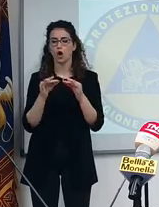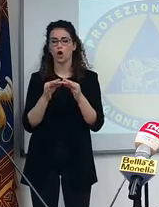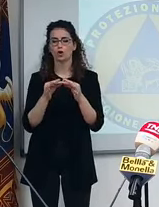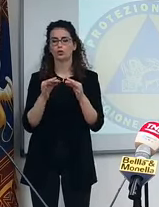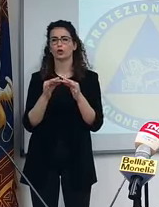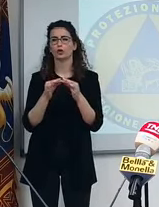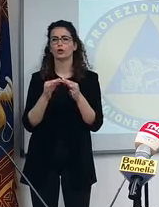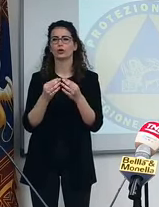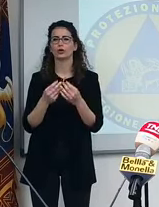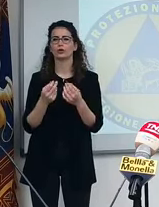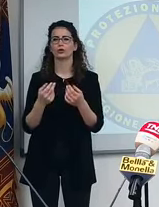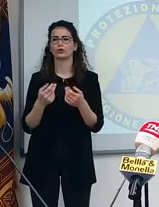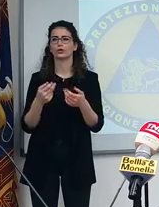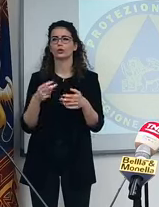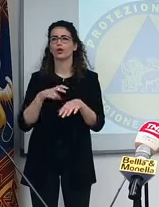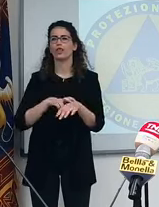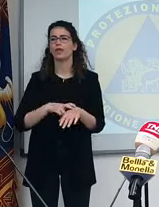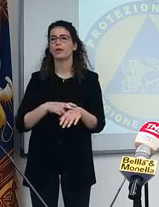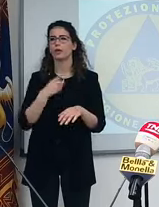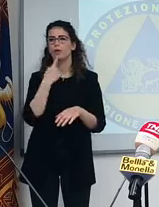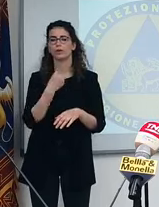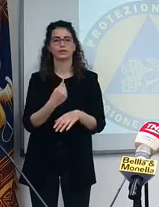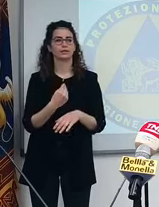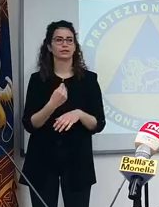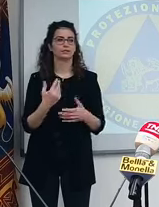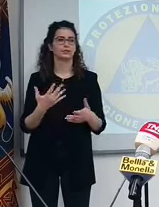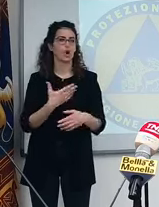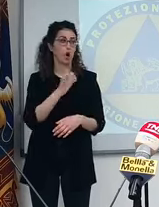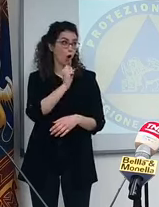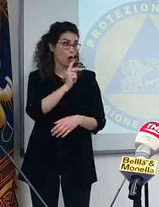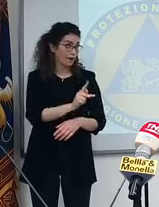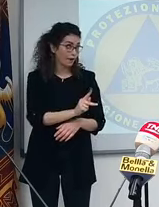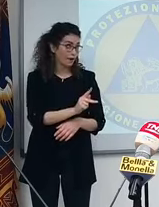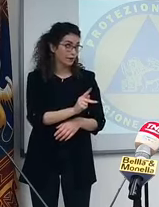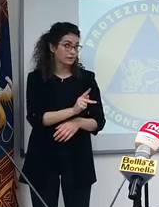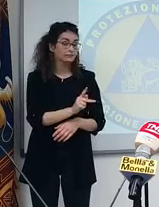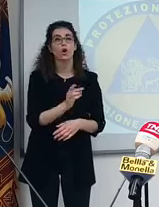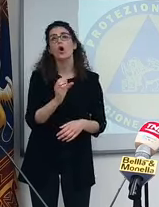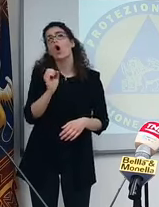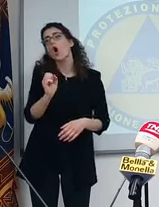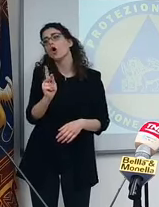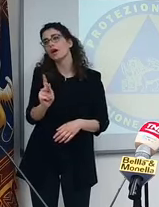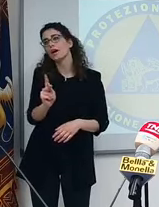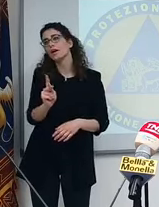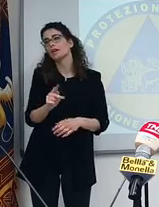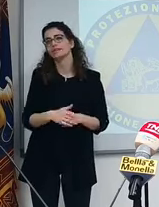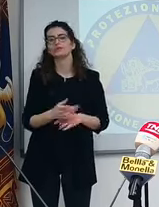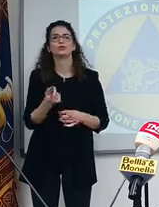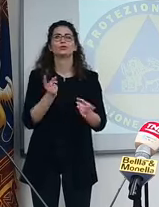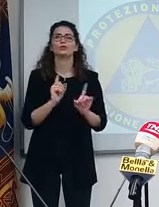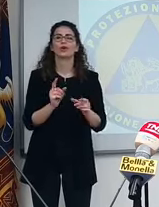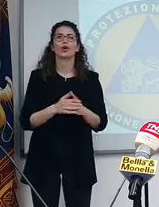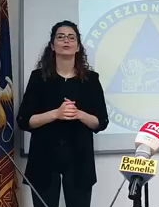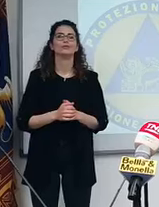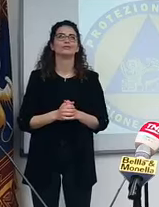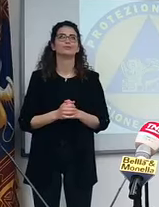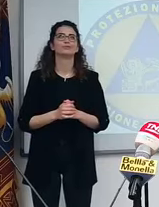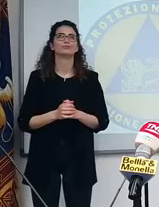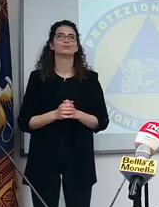debole. Com'è che si dice? Un ok, diciamo. Un ok. Un ok. No, è